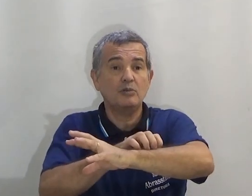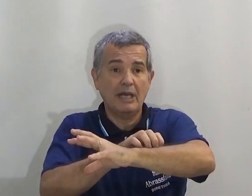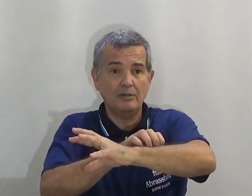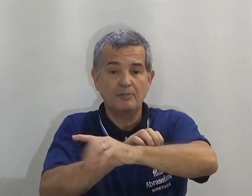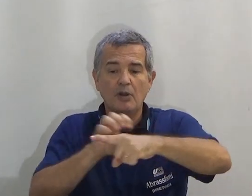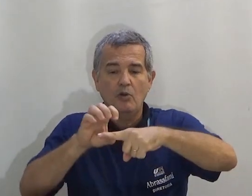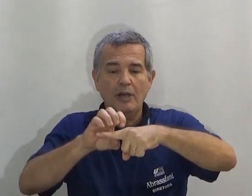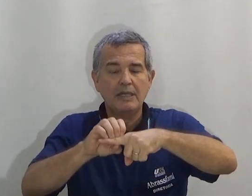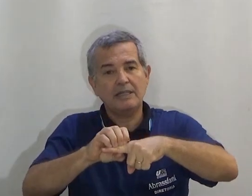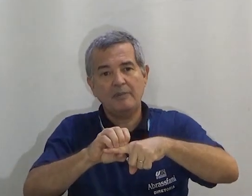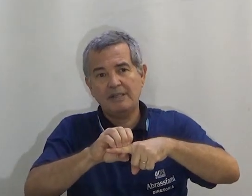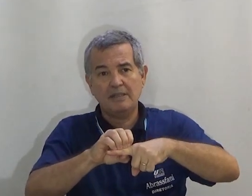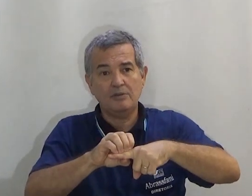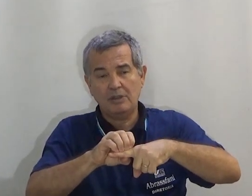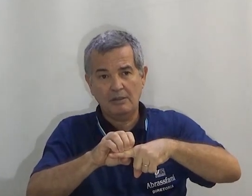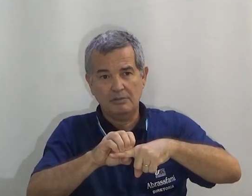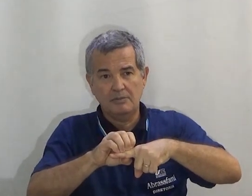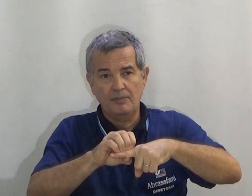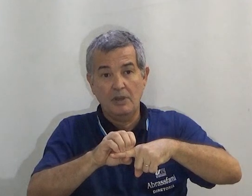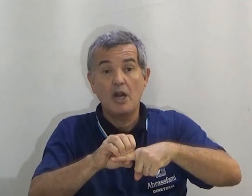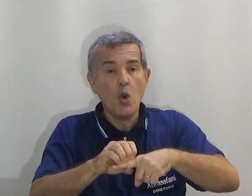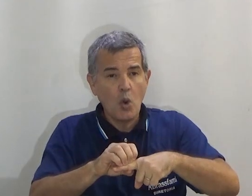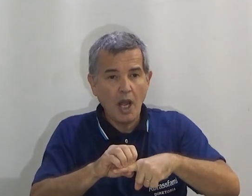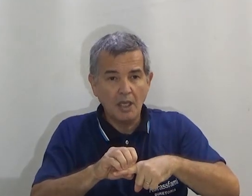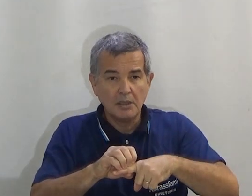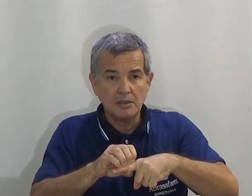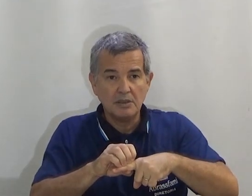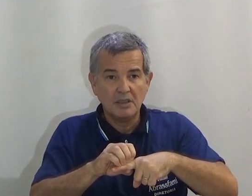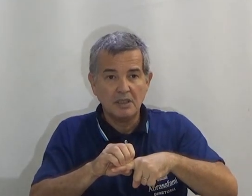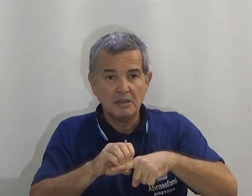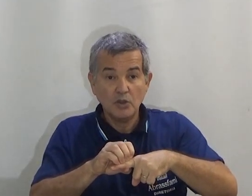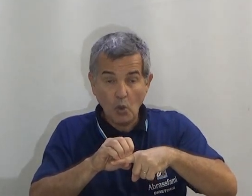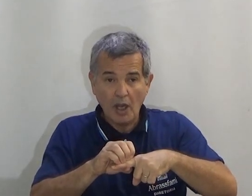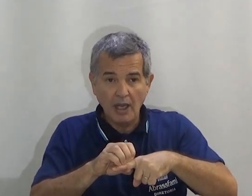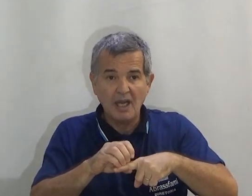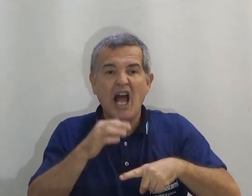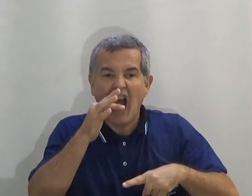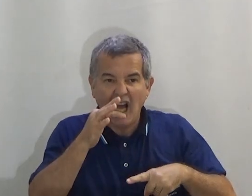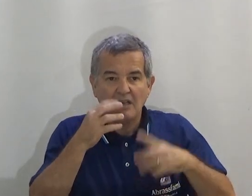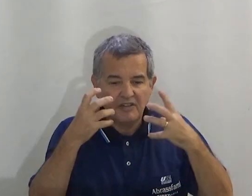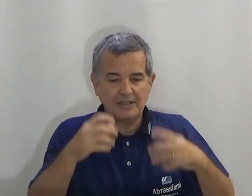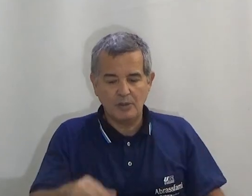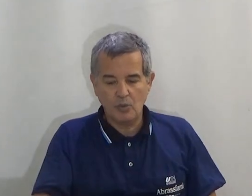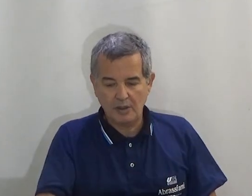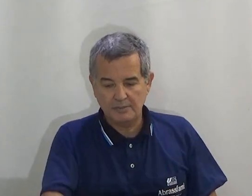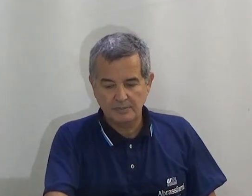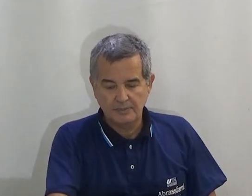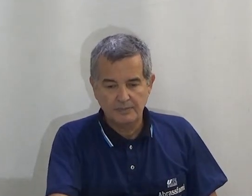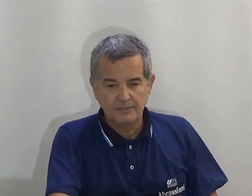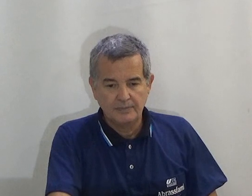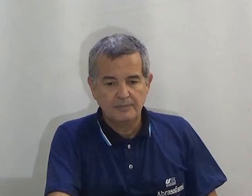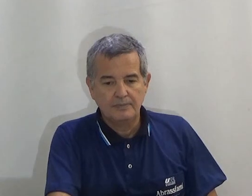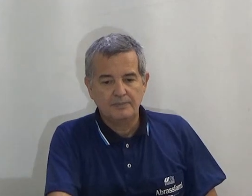representando o talo. O aqui está representando o talo. Nunca. Nunca. Faça com a boca.